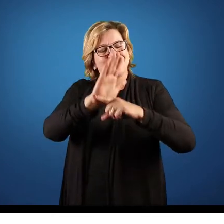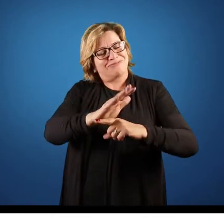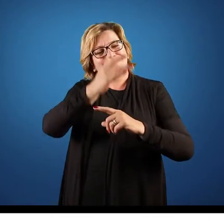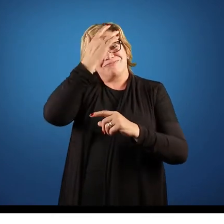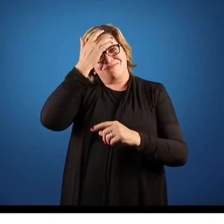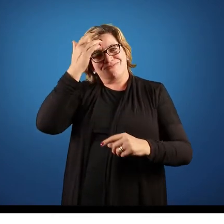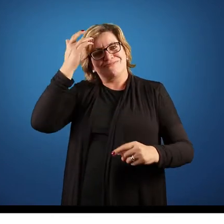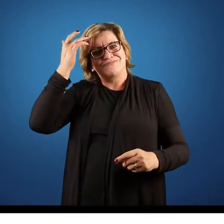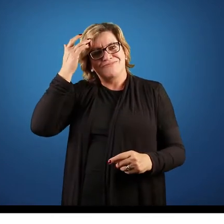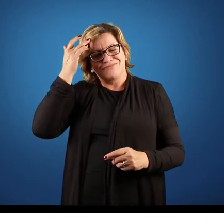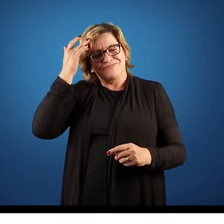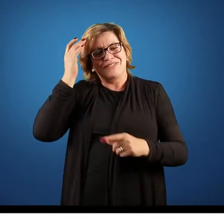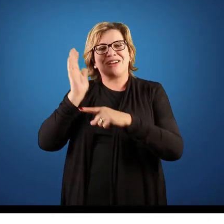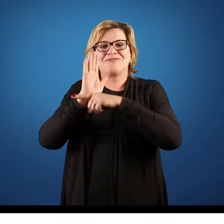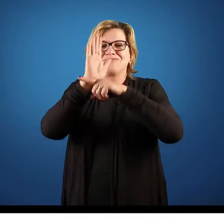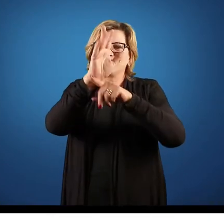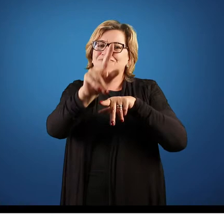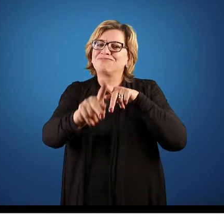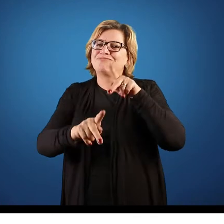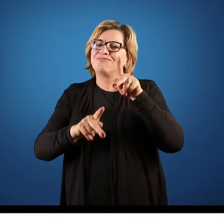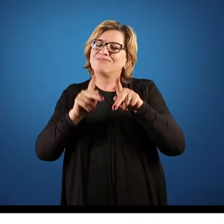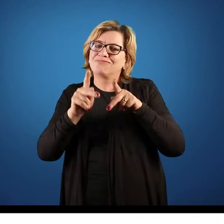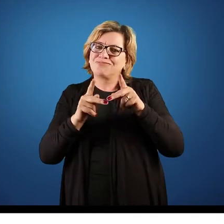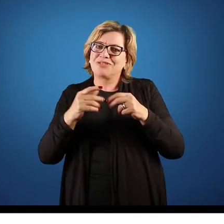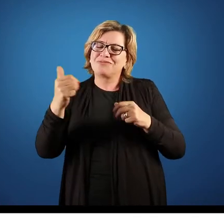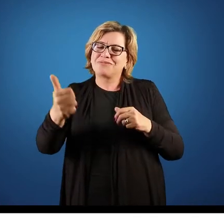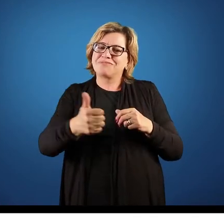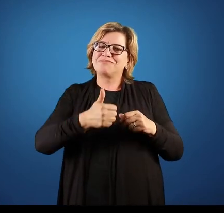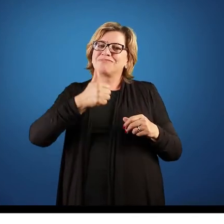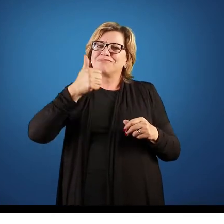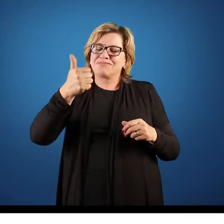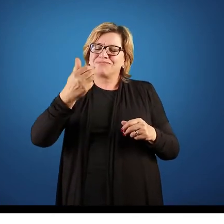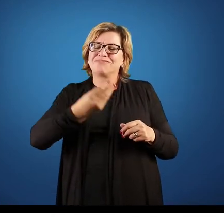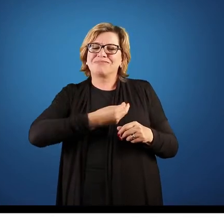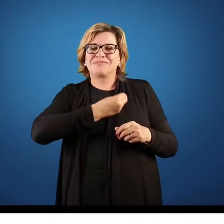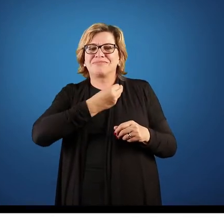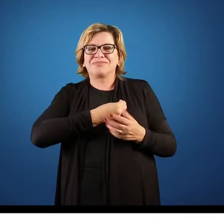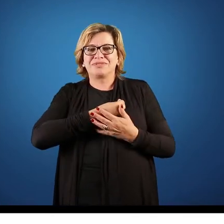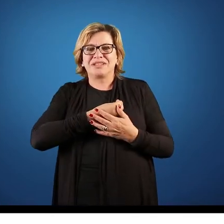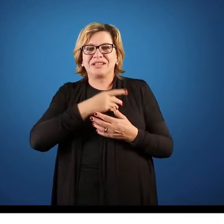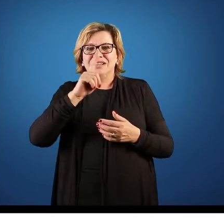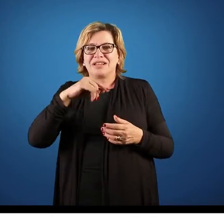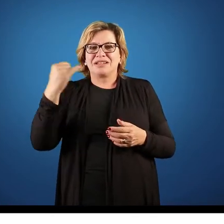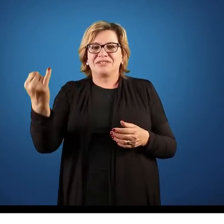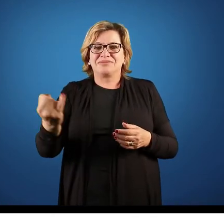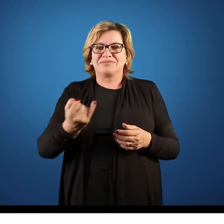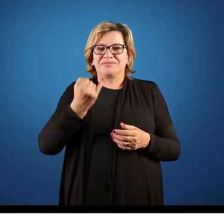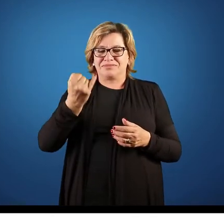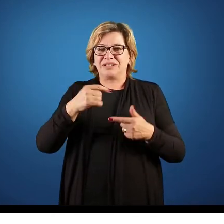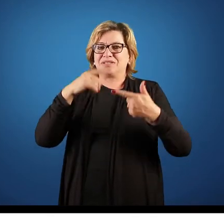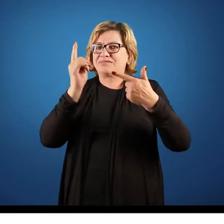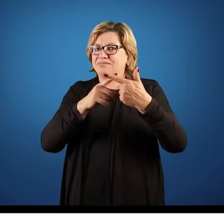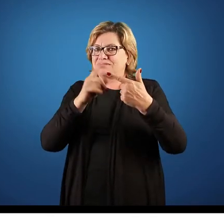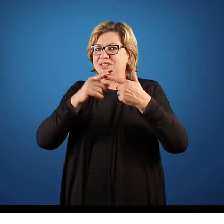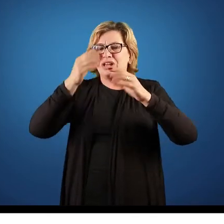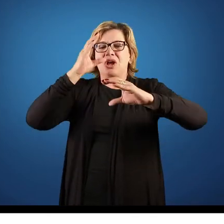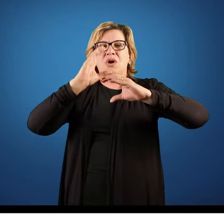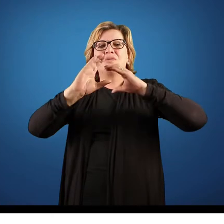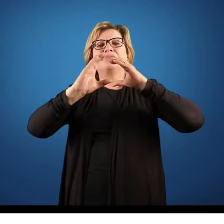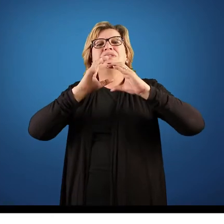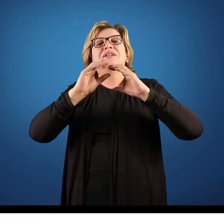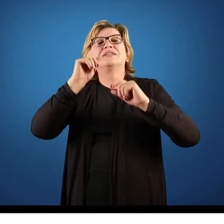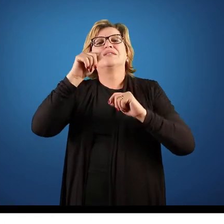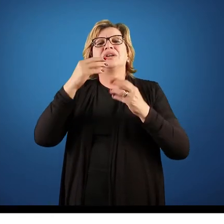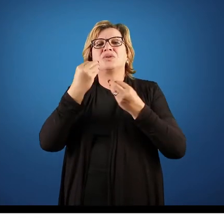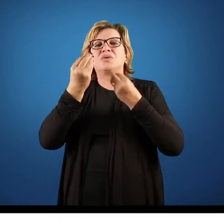cliente, vai auxiliar a nossa população, né? Na sua melhoria. Então, é muito importante isso. E a comunicação, é como que a